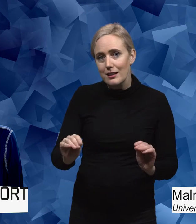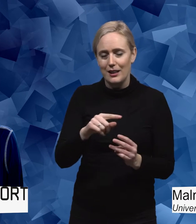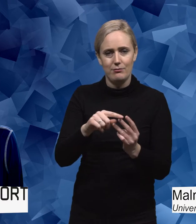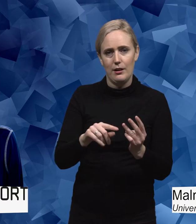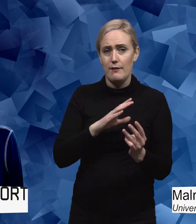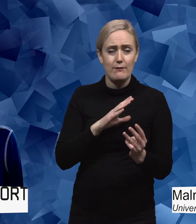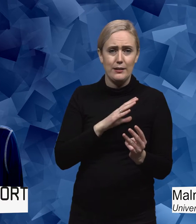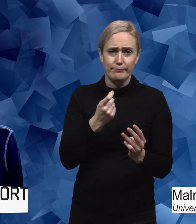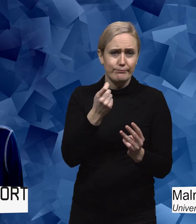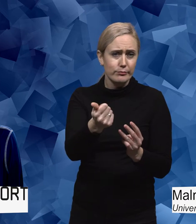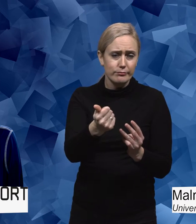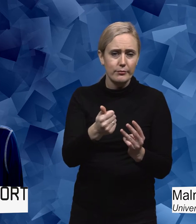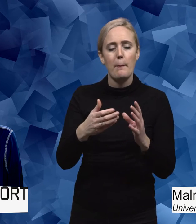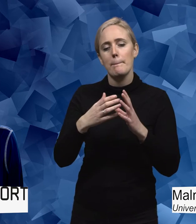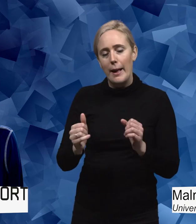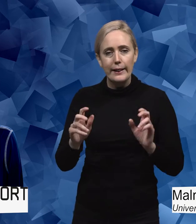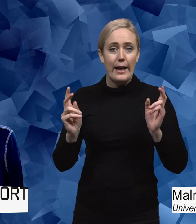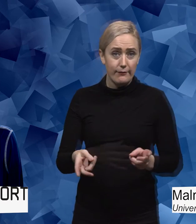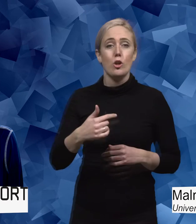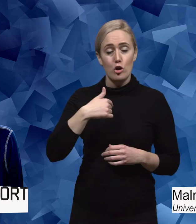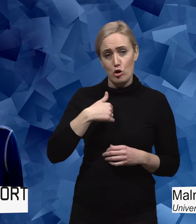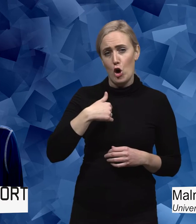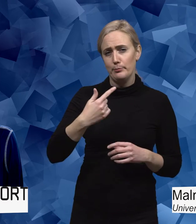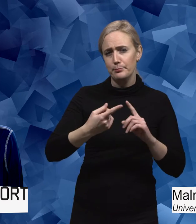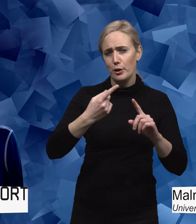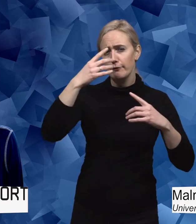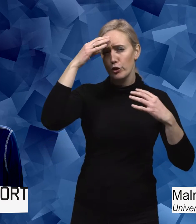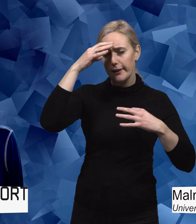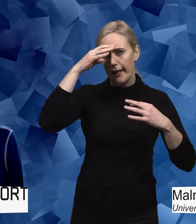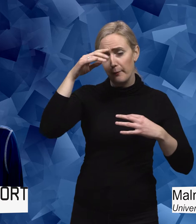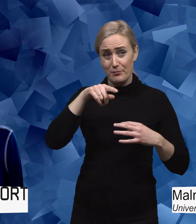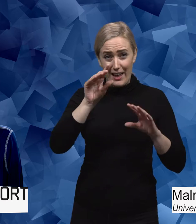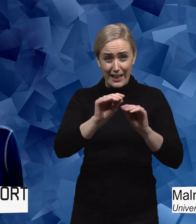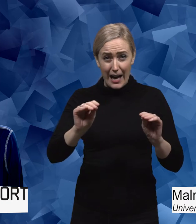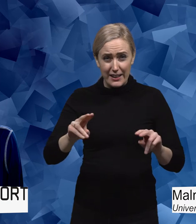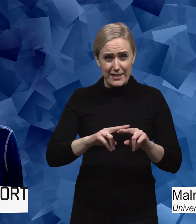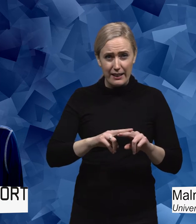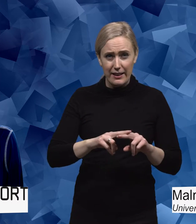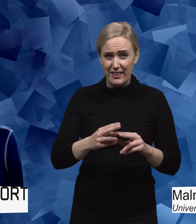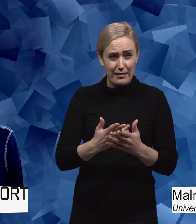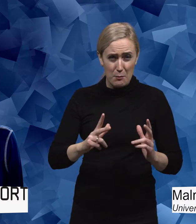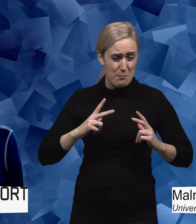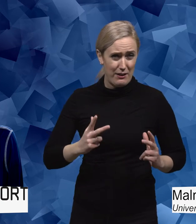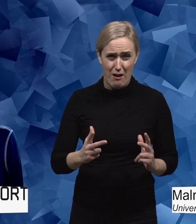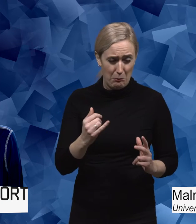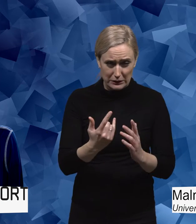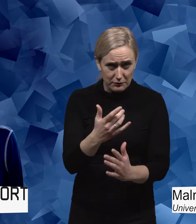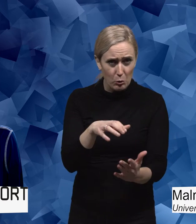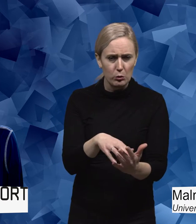som helst så, jag börjar då fundera kring, om nu lärarna också var så obekväma i den här situationen. Hur ser det egentligen